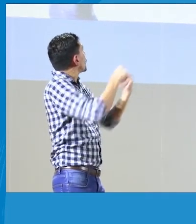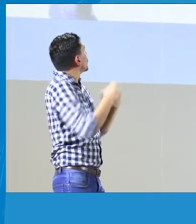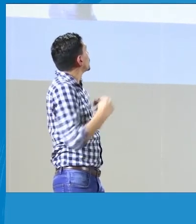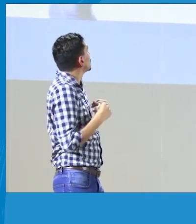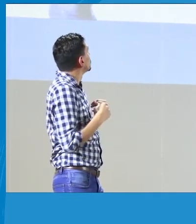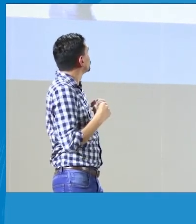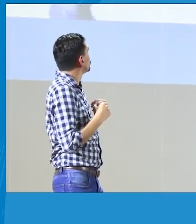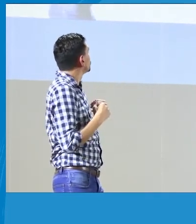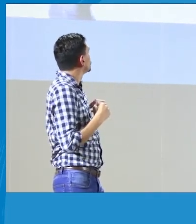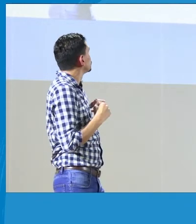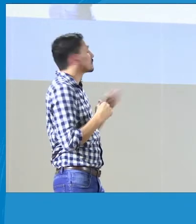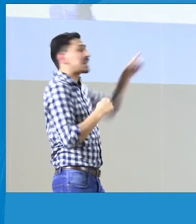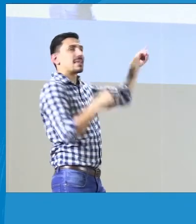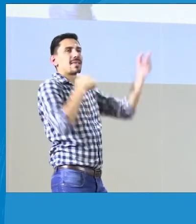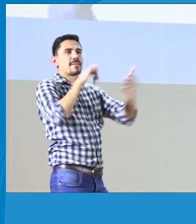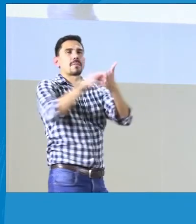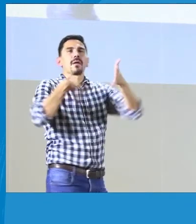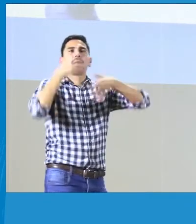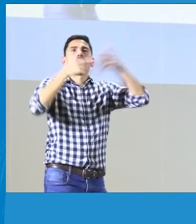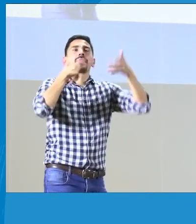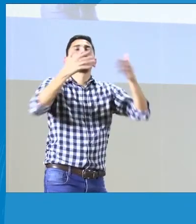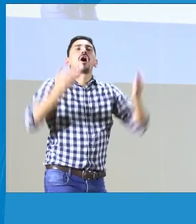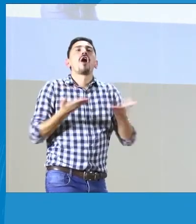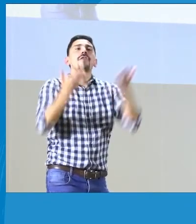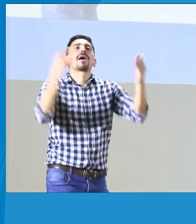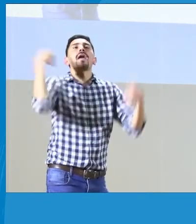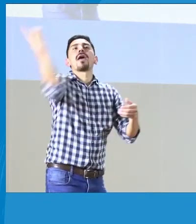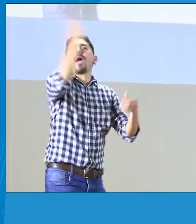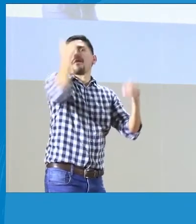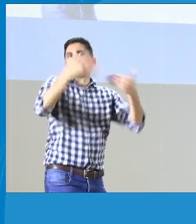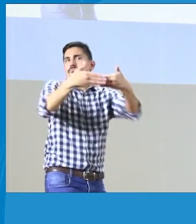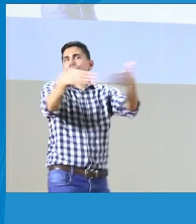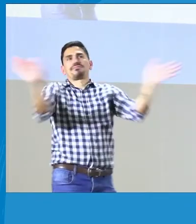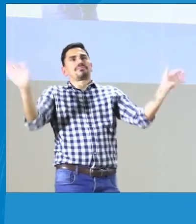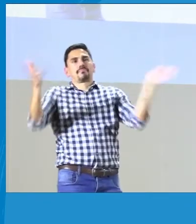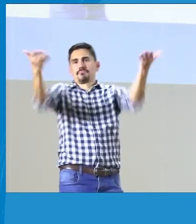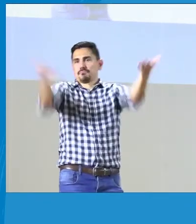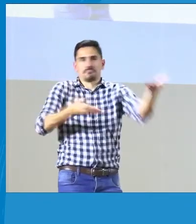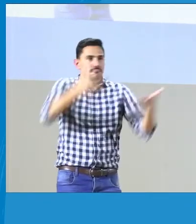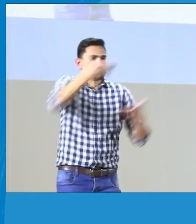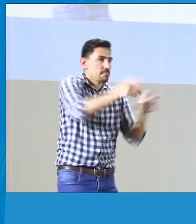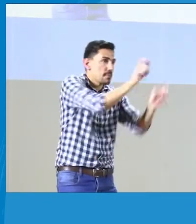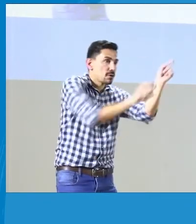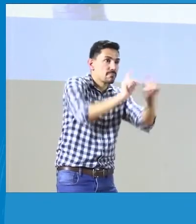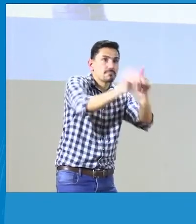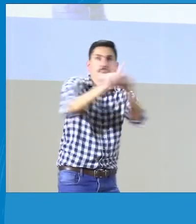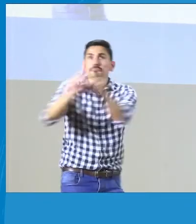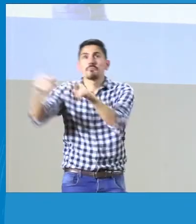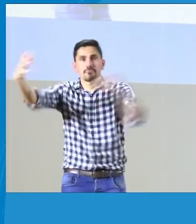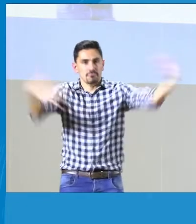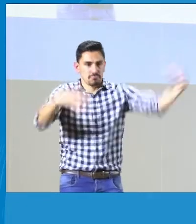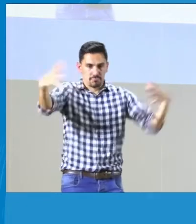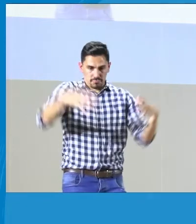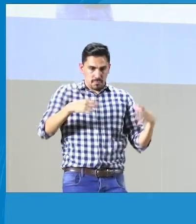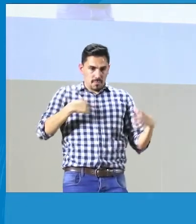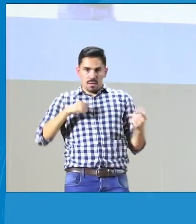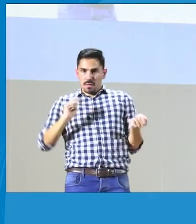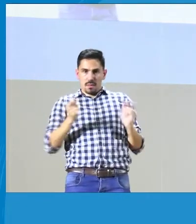La tercera oferta es la oferta general, donde